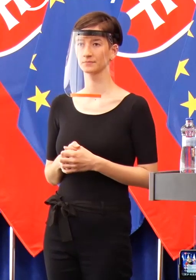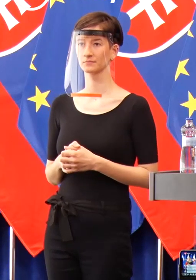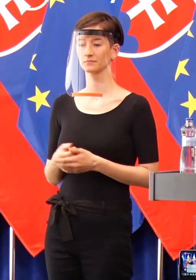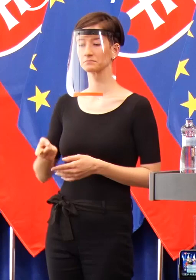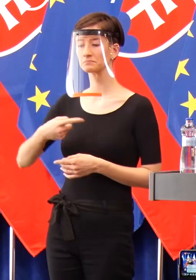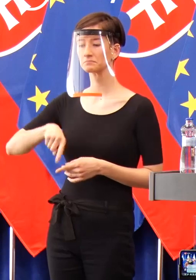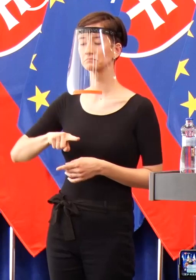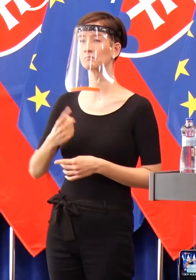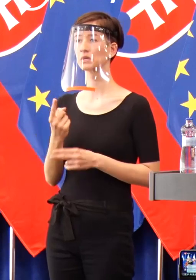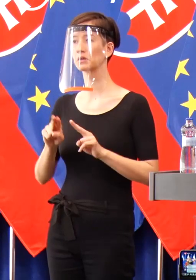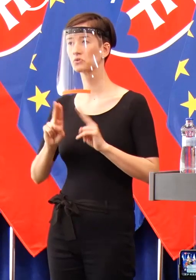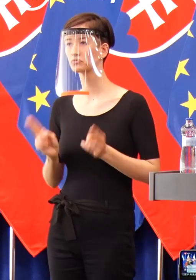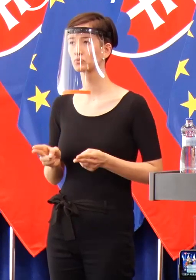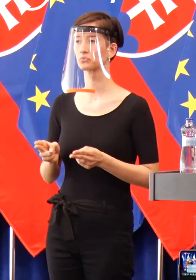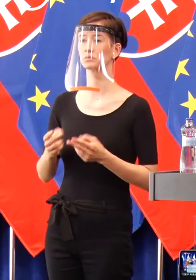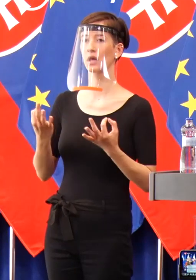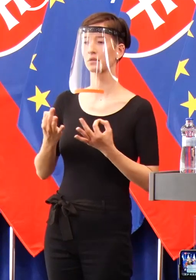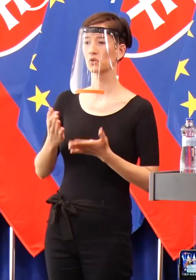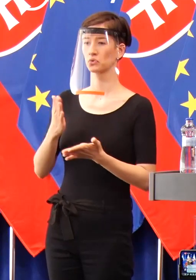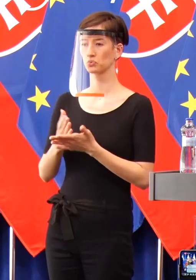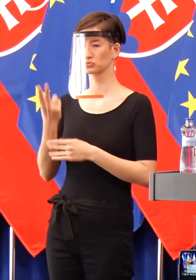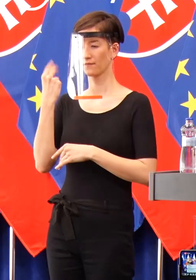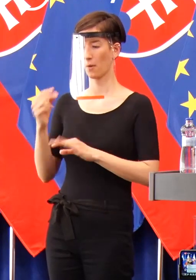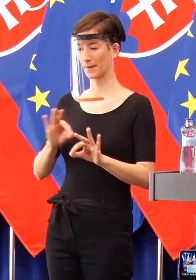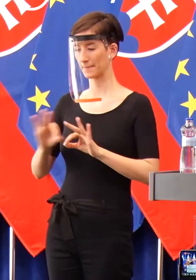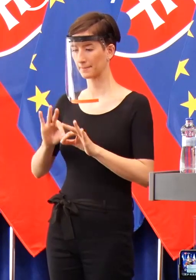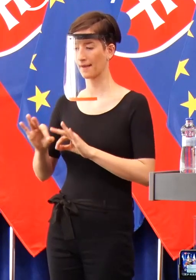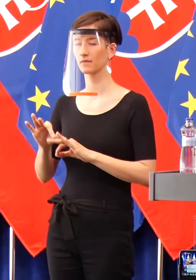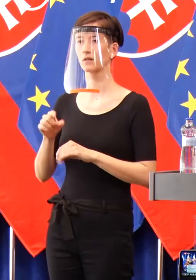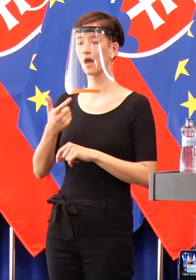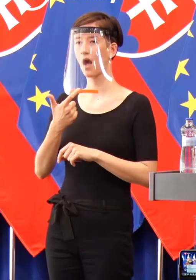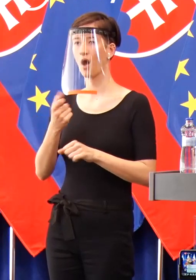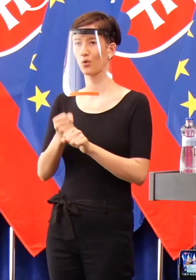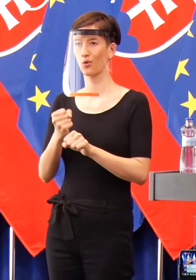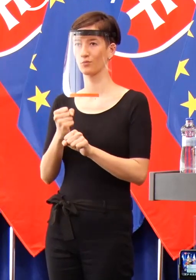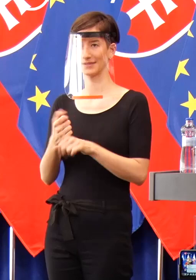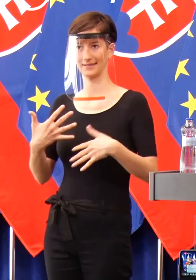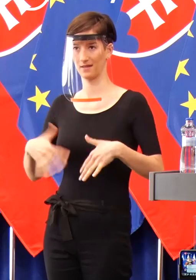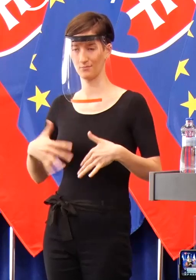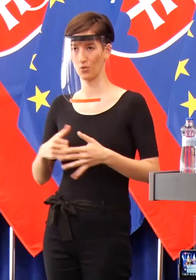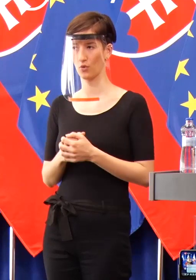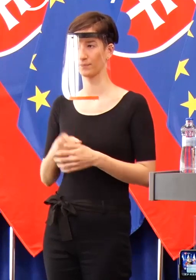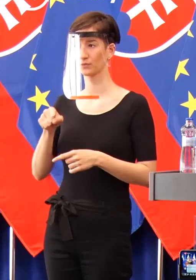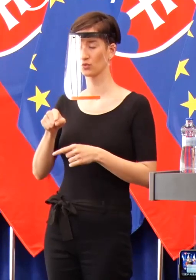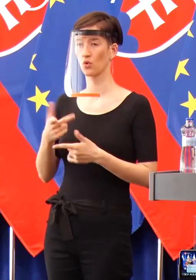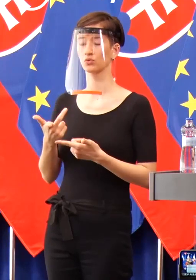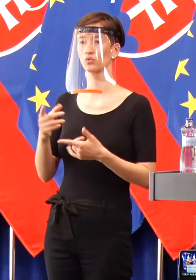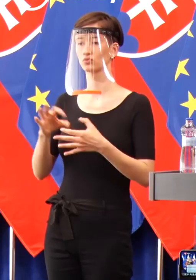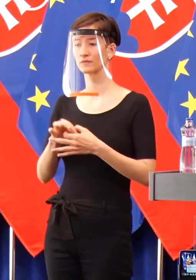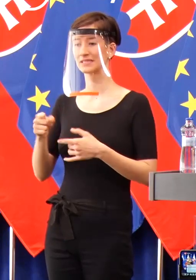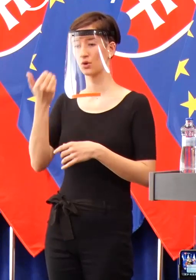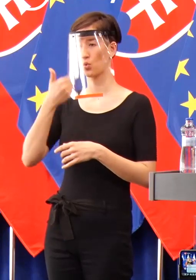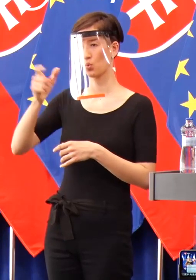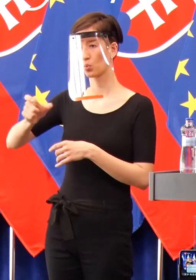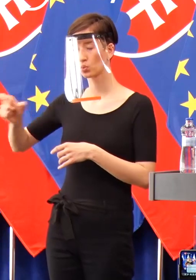sme žiadnu inštitúciu, ktorá by dostatočne bola prípravaná na realizáciu tejto akcie. Šlo o materiálnu prípravu, personálnu prípravu,